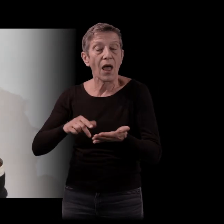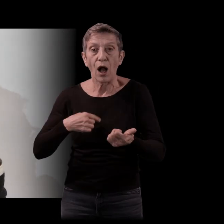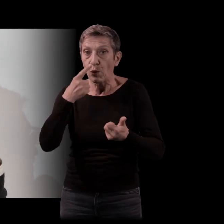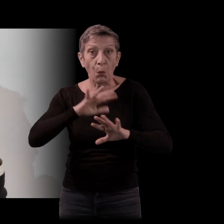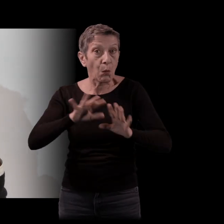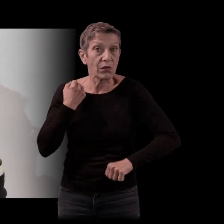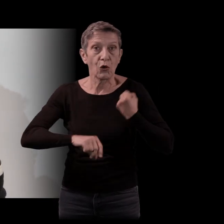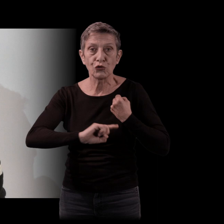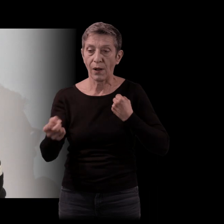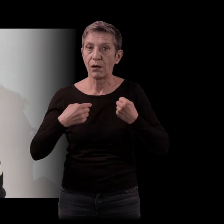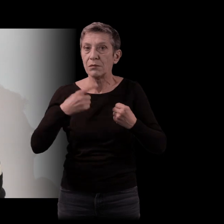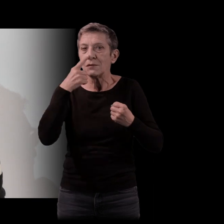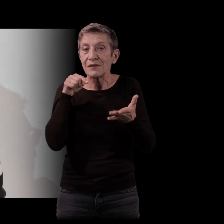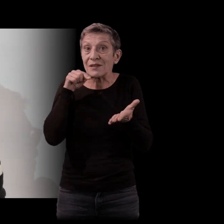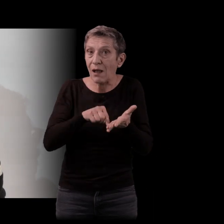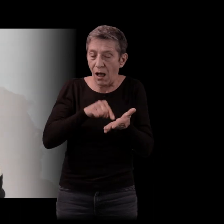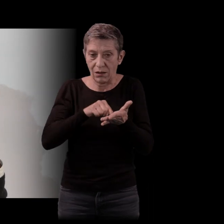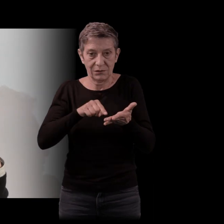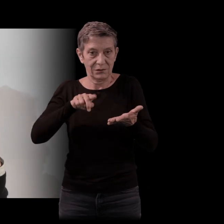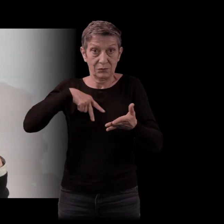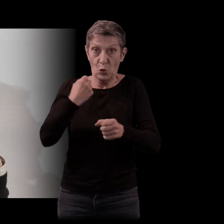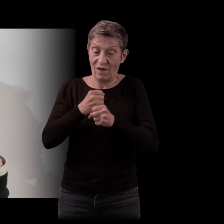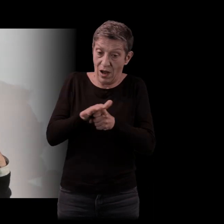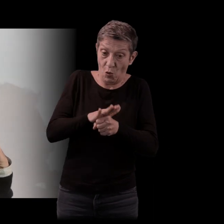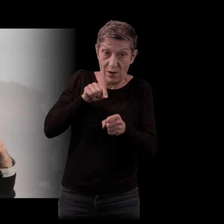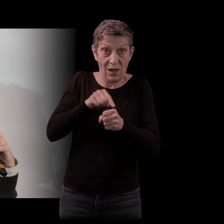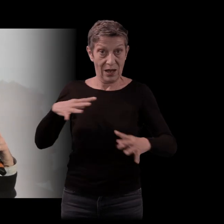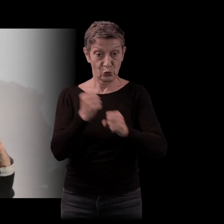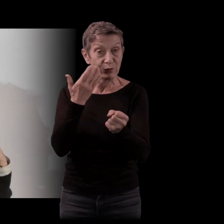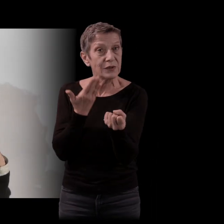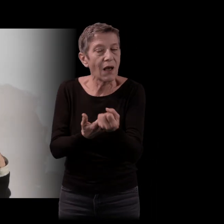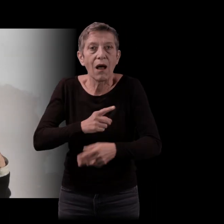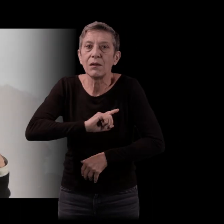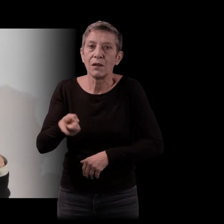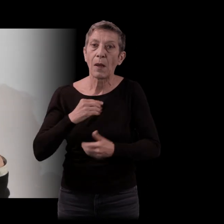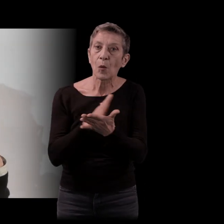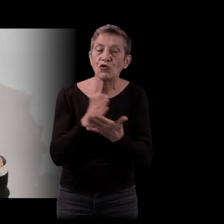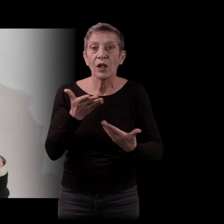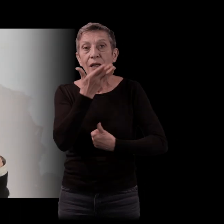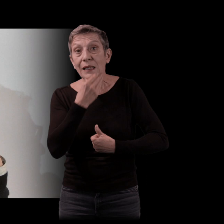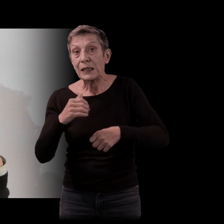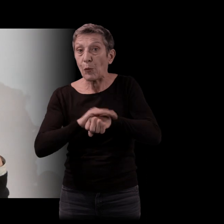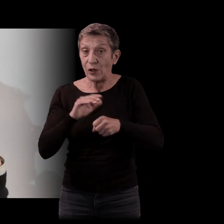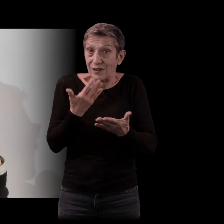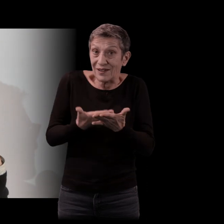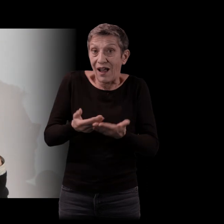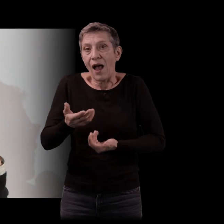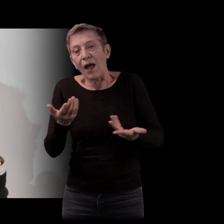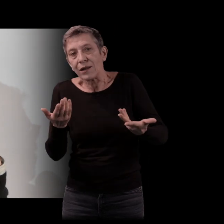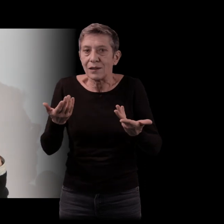résume l'intégralité de mon projet esthétique ou politique, mais au moins ça marche. Ça me dérange moins